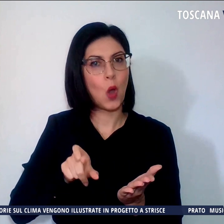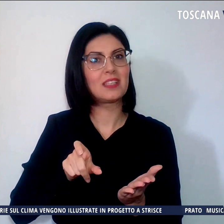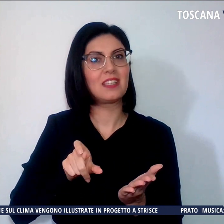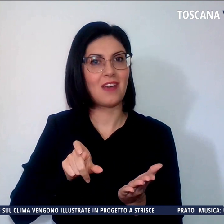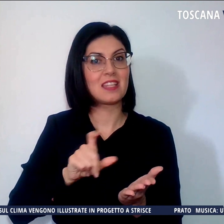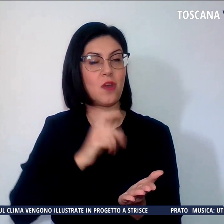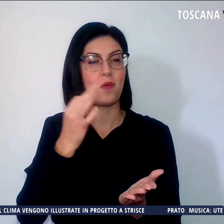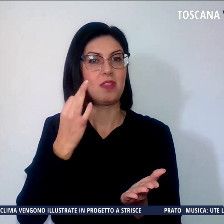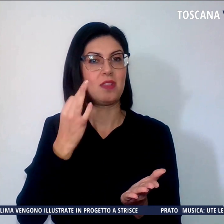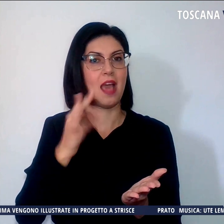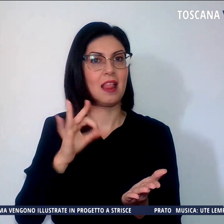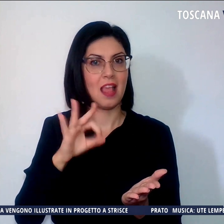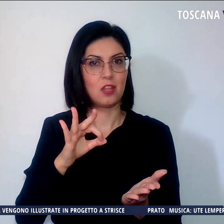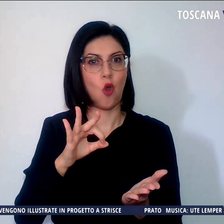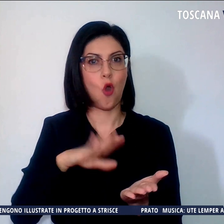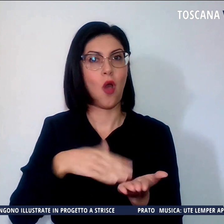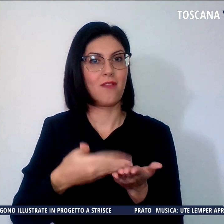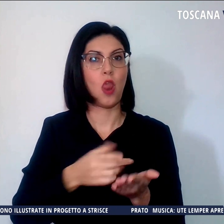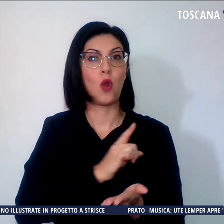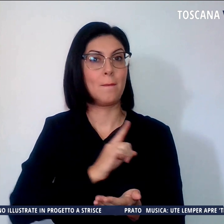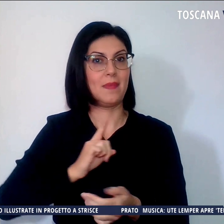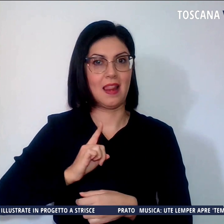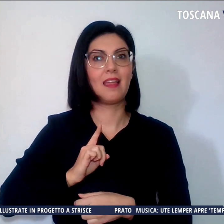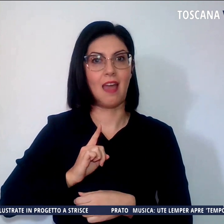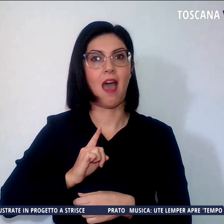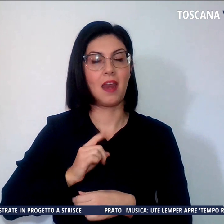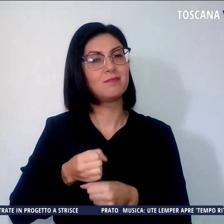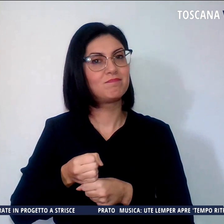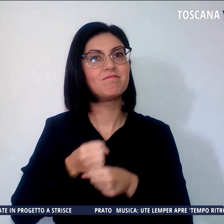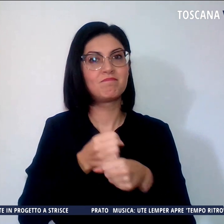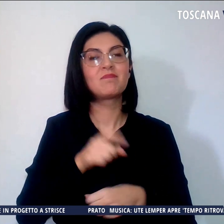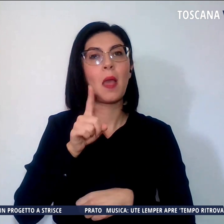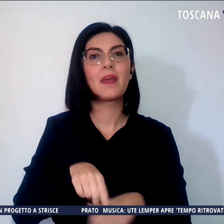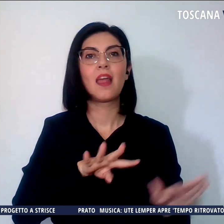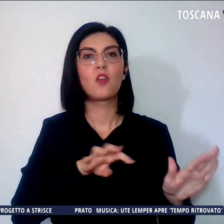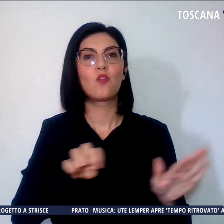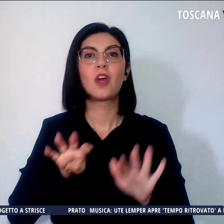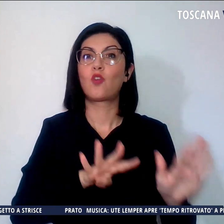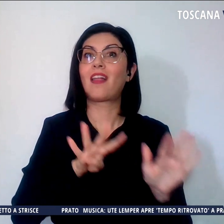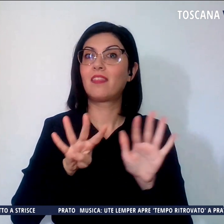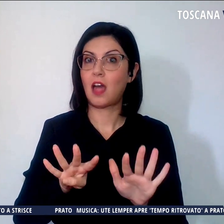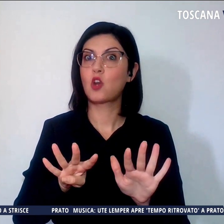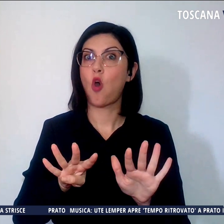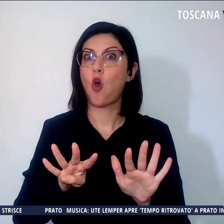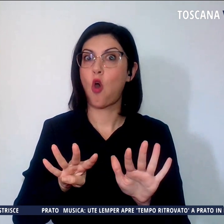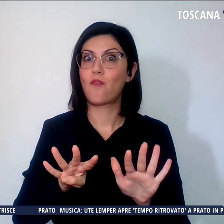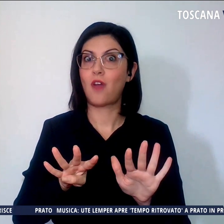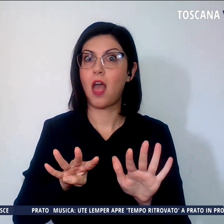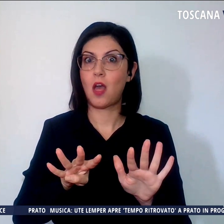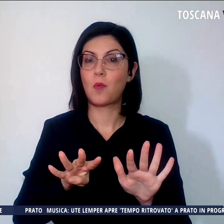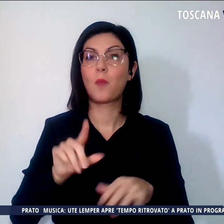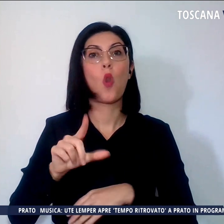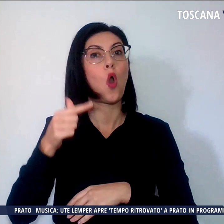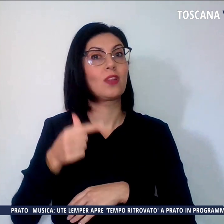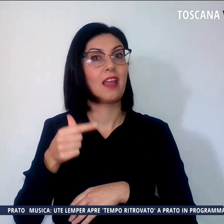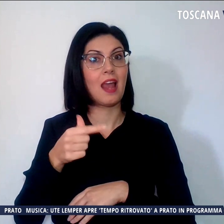d'oro al valore militare concessa nel 1999 al luogotenente Marco